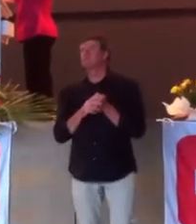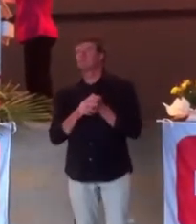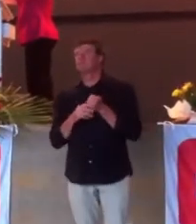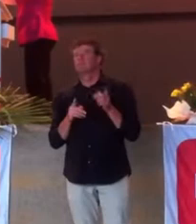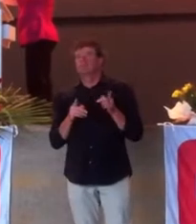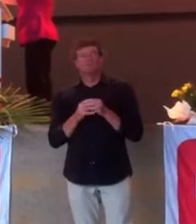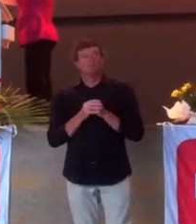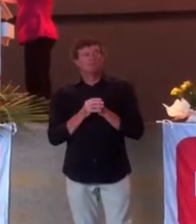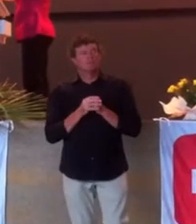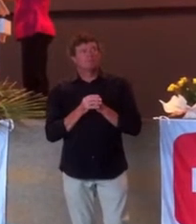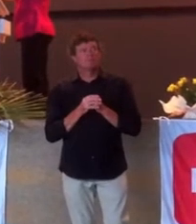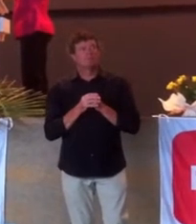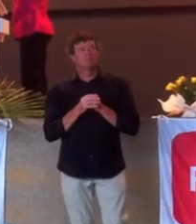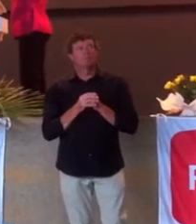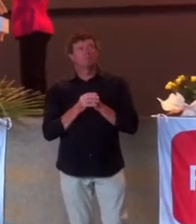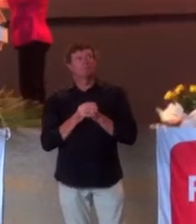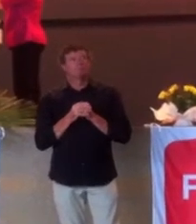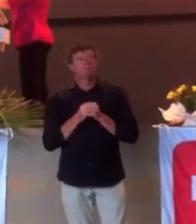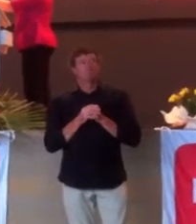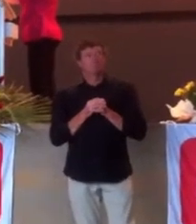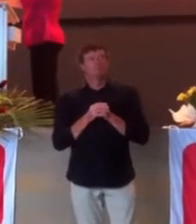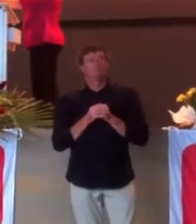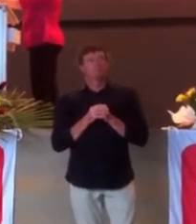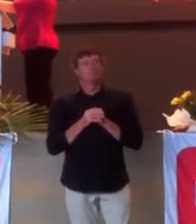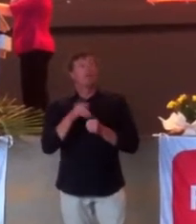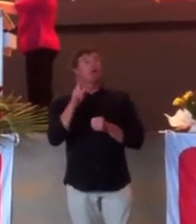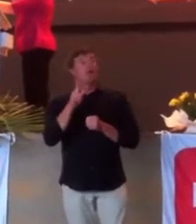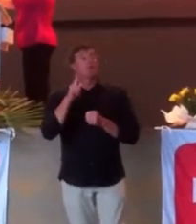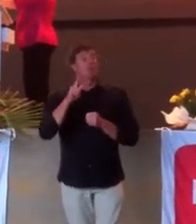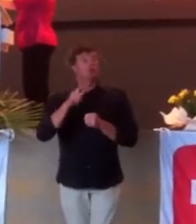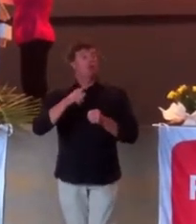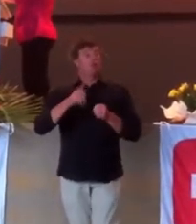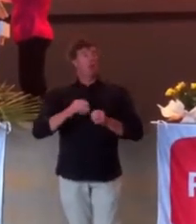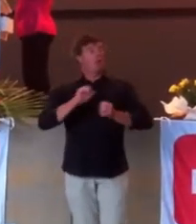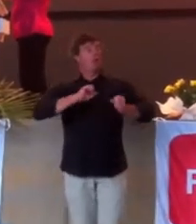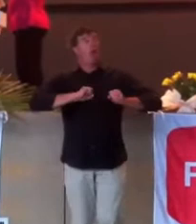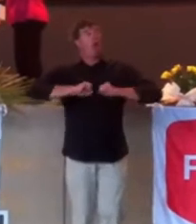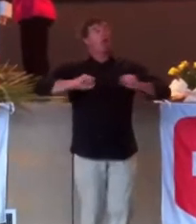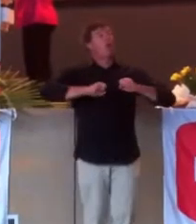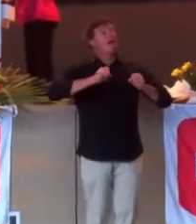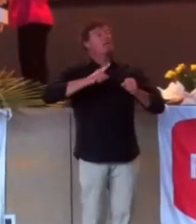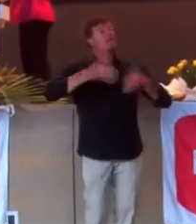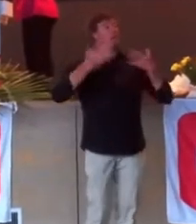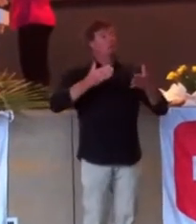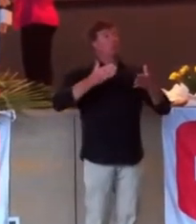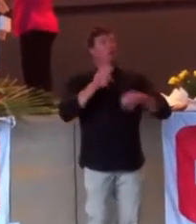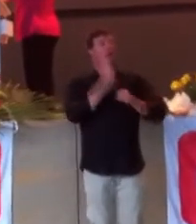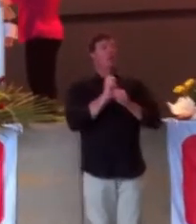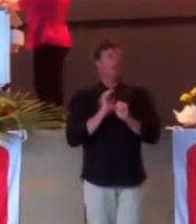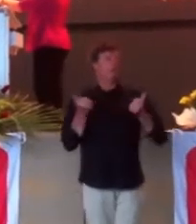Ta recette pour garder la ligne durant une campagne qui s'annonce chargée en représentation multiple.